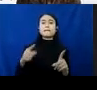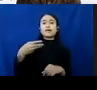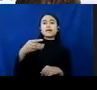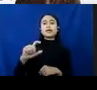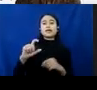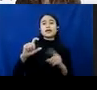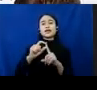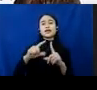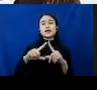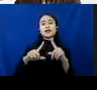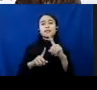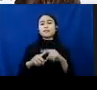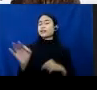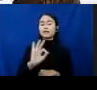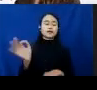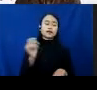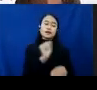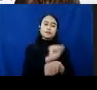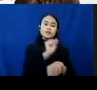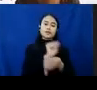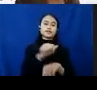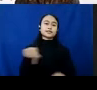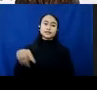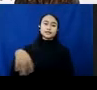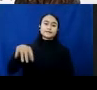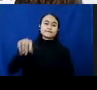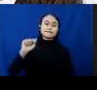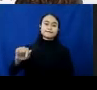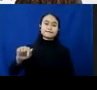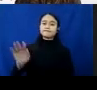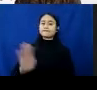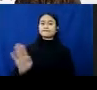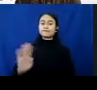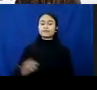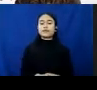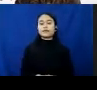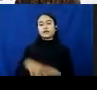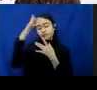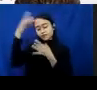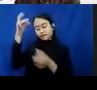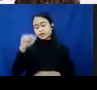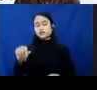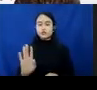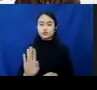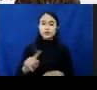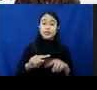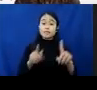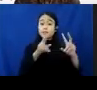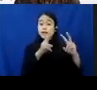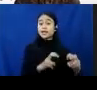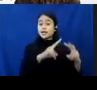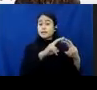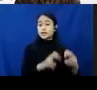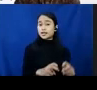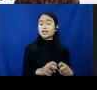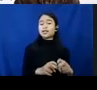Di area yang recovery, rehabilitasi, tidak. Kami tidak memiliki keahlian dalam bidang itu. Tapi penelitian-penelitian inovatif, kami